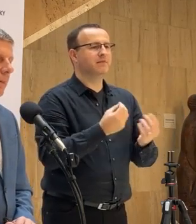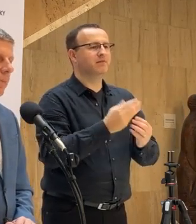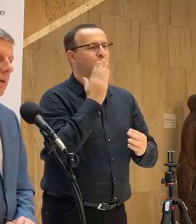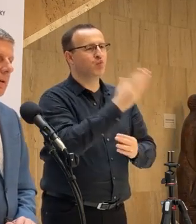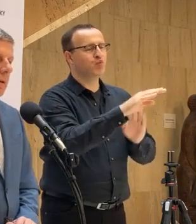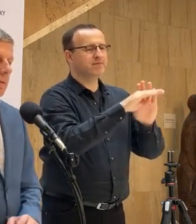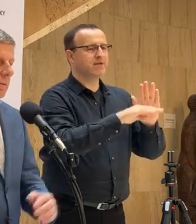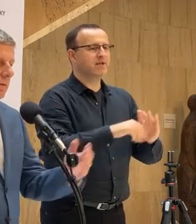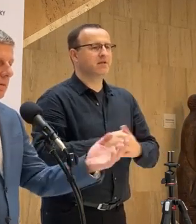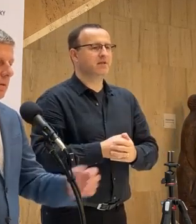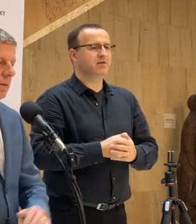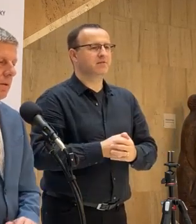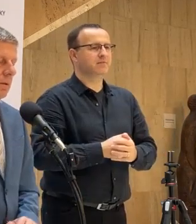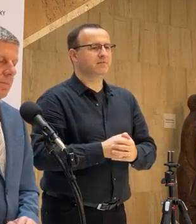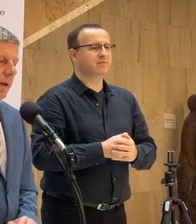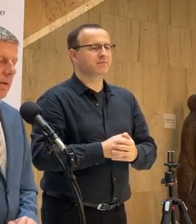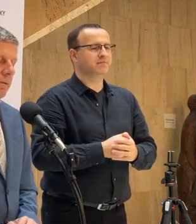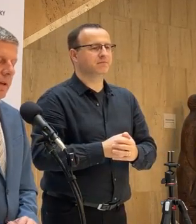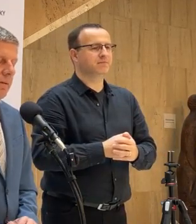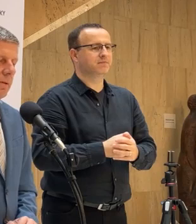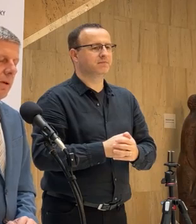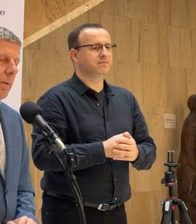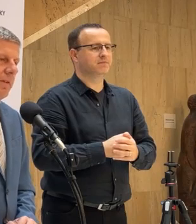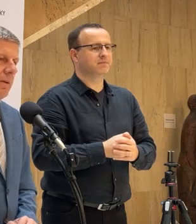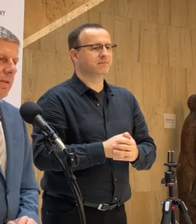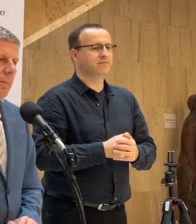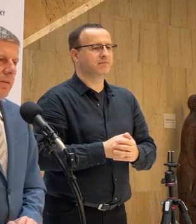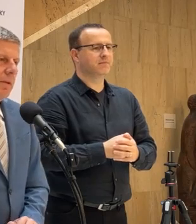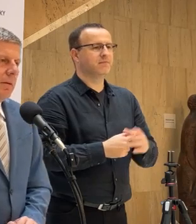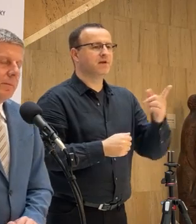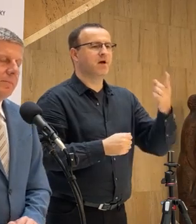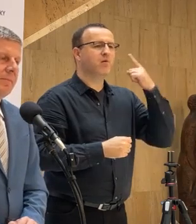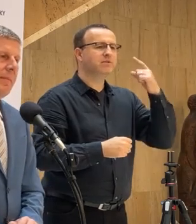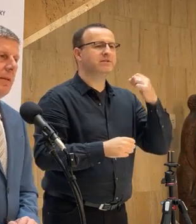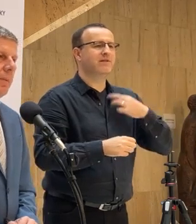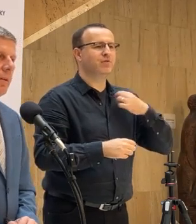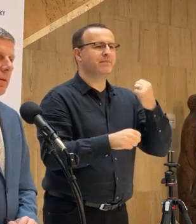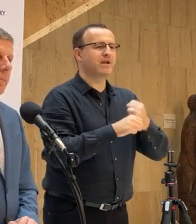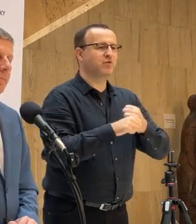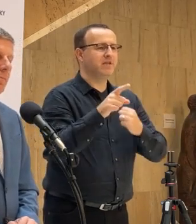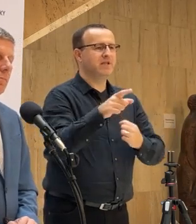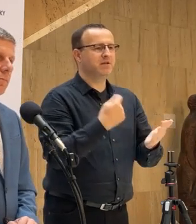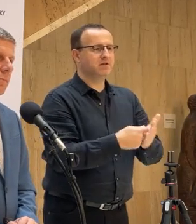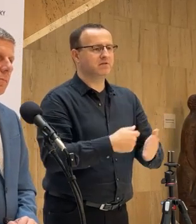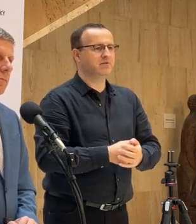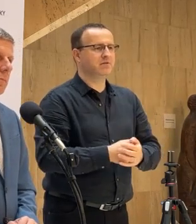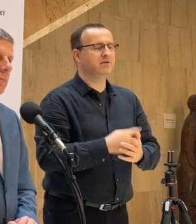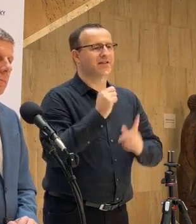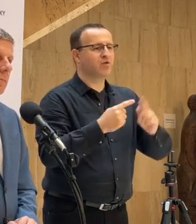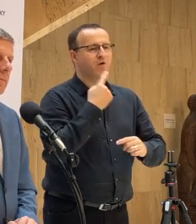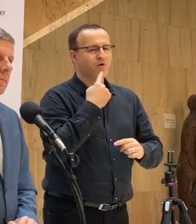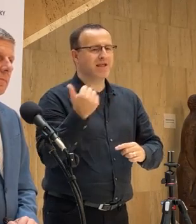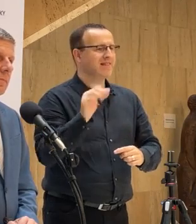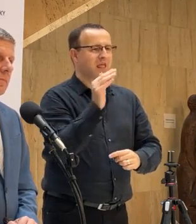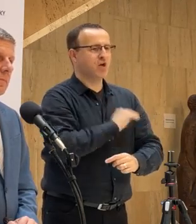čo sa týka toho... Usmernenia odborného pre zdravotníckých pracovníkov. O nich hovorí, teda niektorí tvrdia, že ste